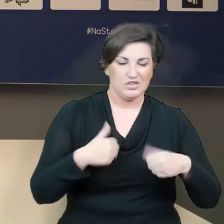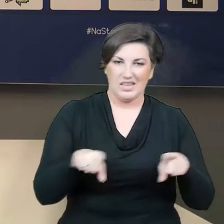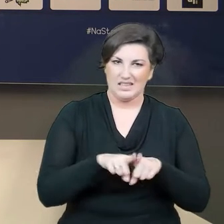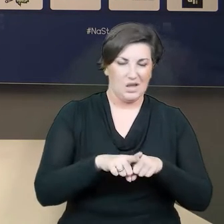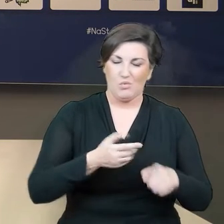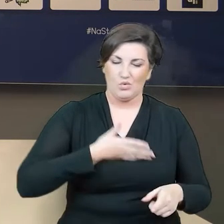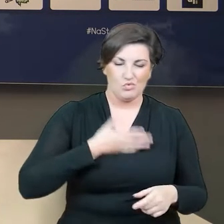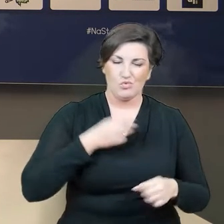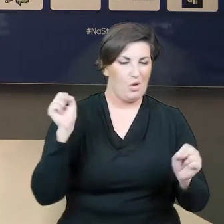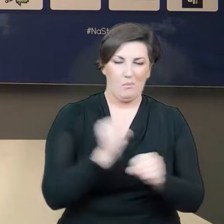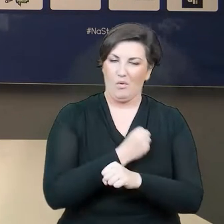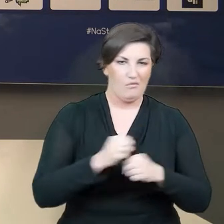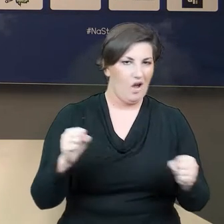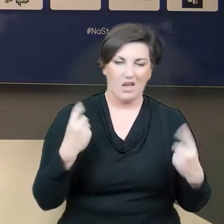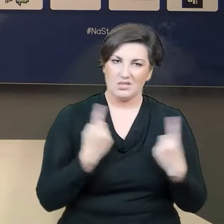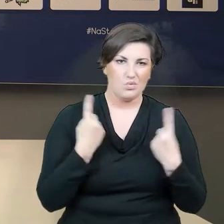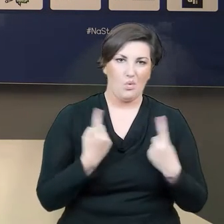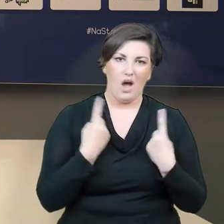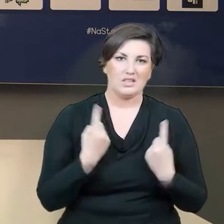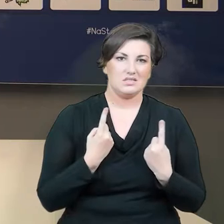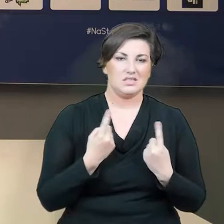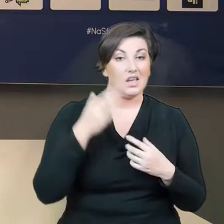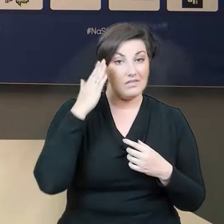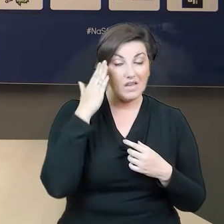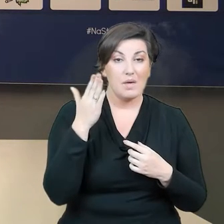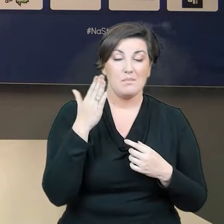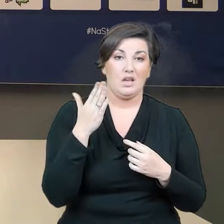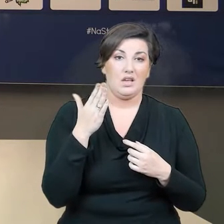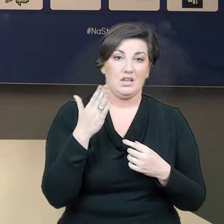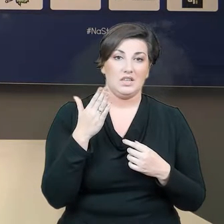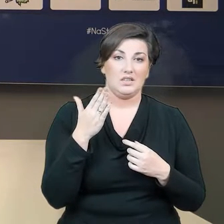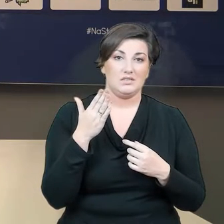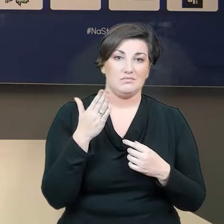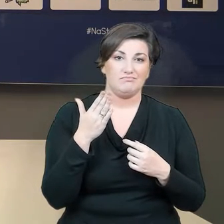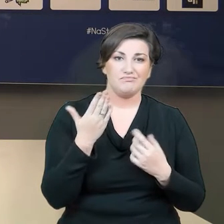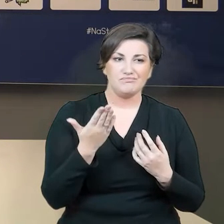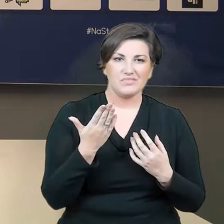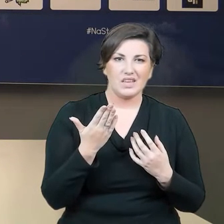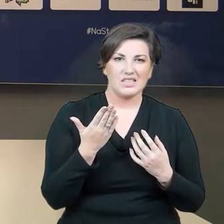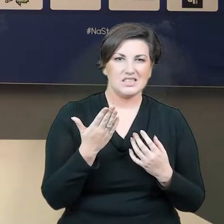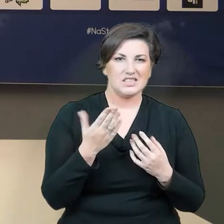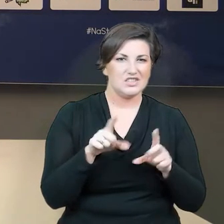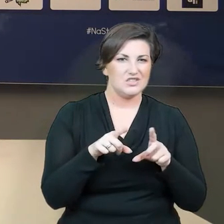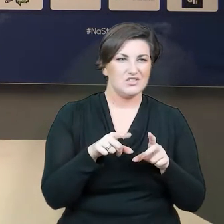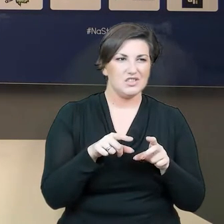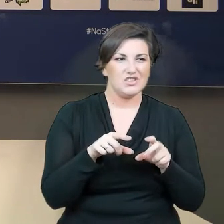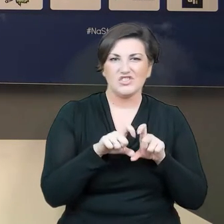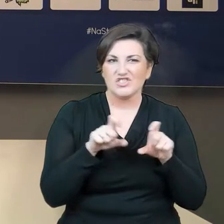powagę sytuacji. Wiemy, że to jest taki też newralgiczny moment, żeby ta